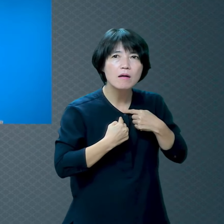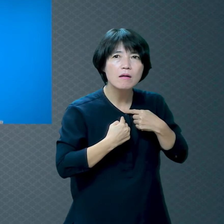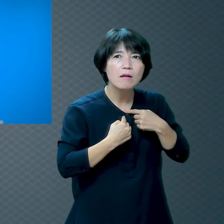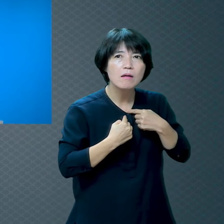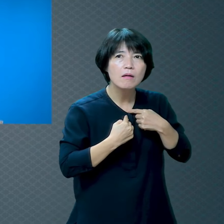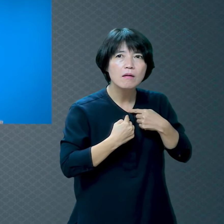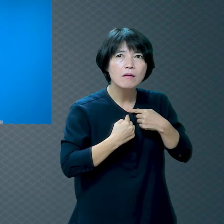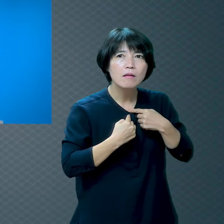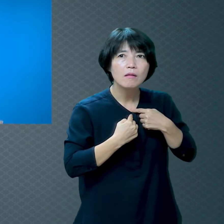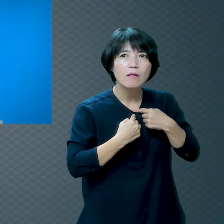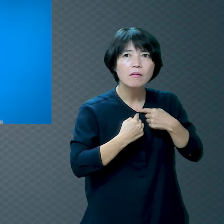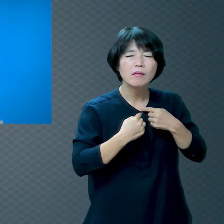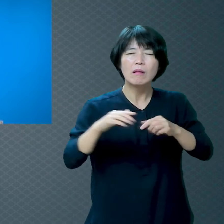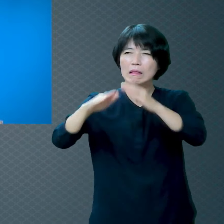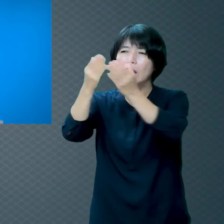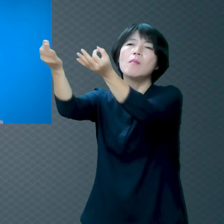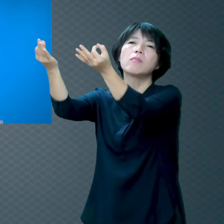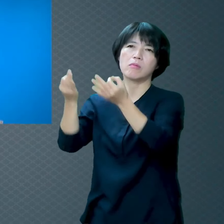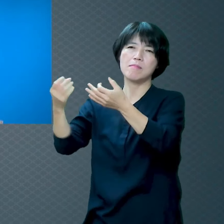똑같이 보시는 분입니다